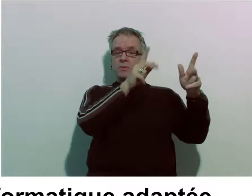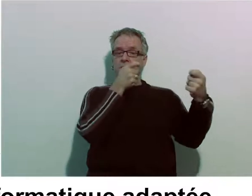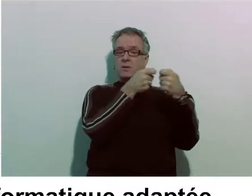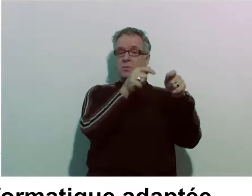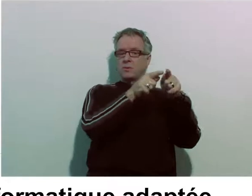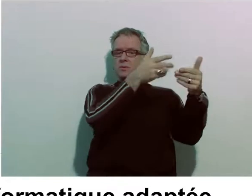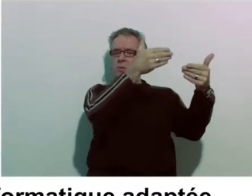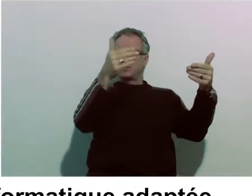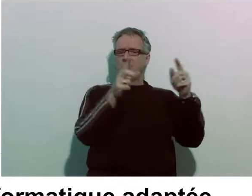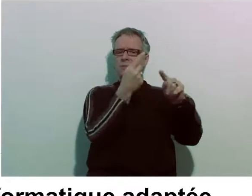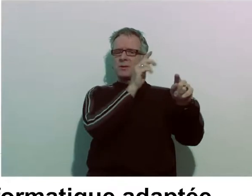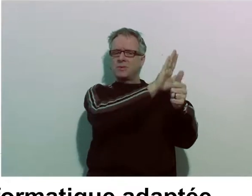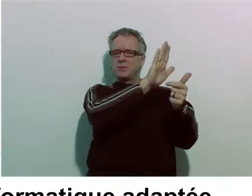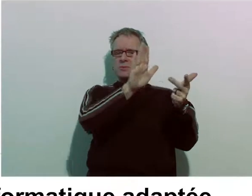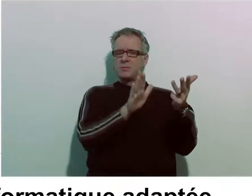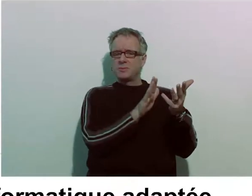spécifiques.